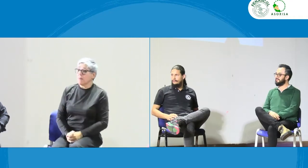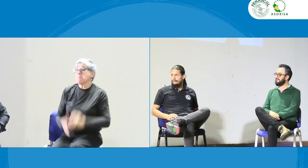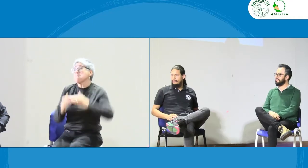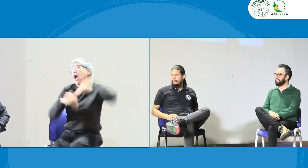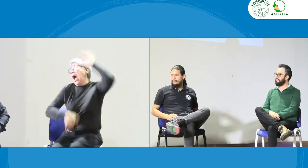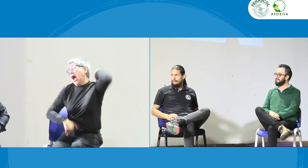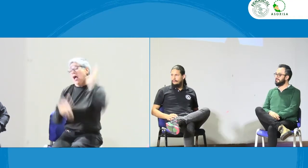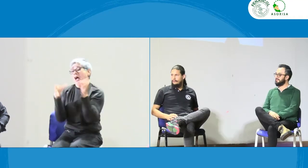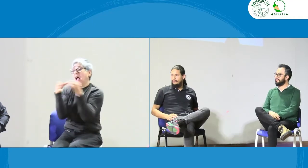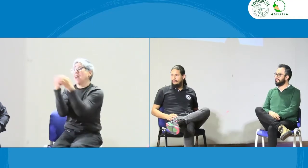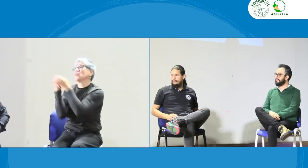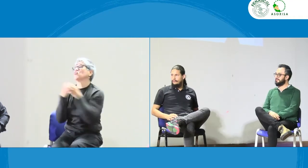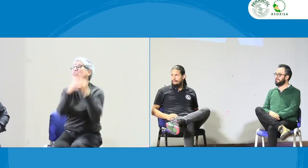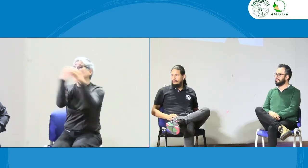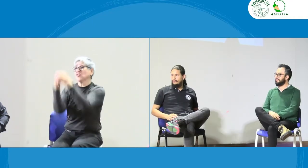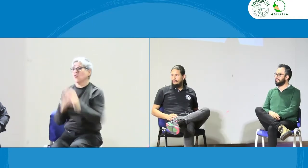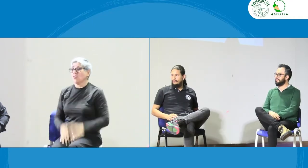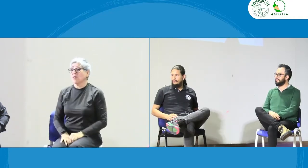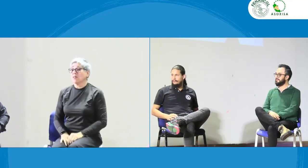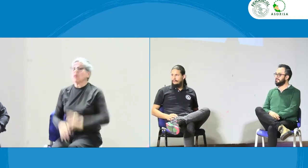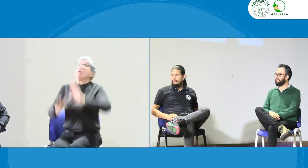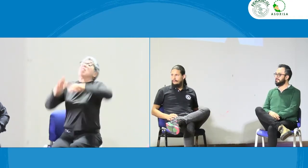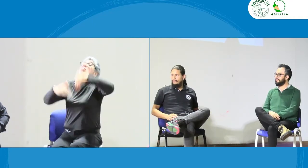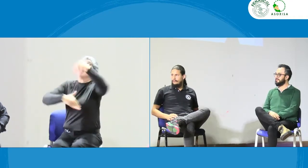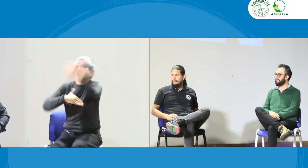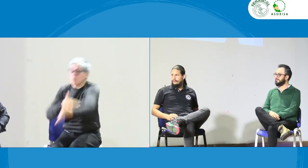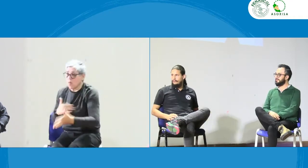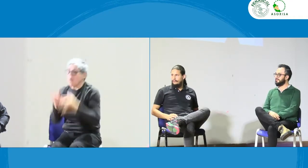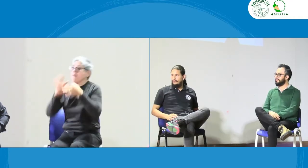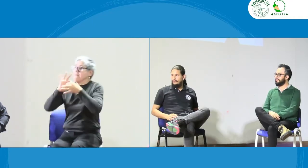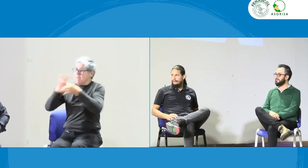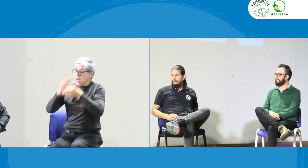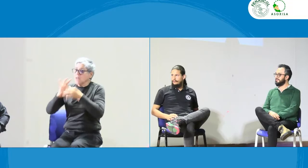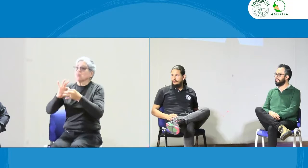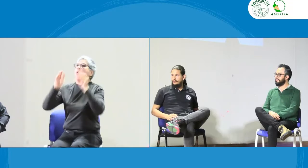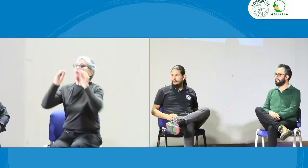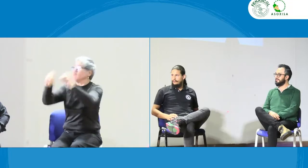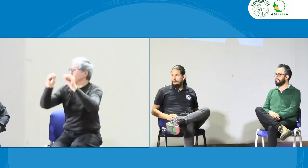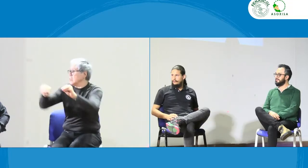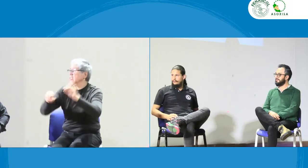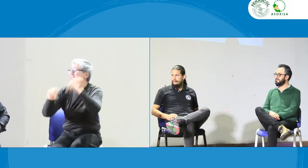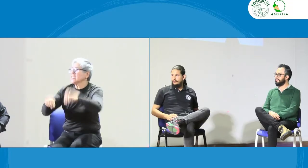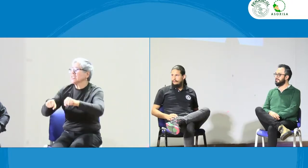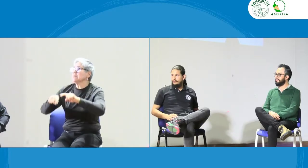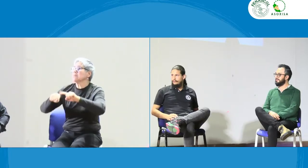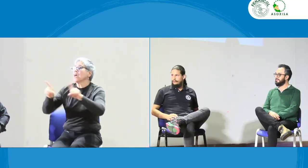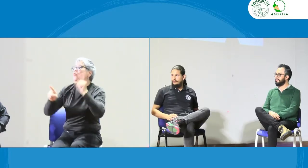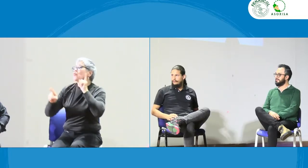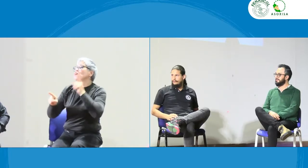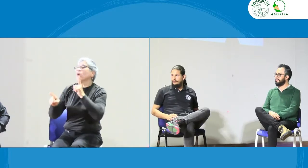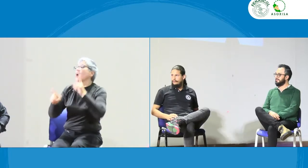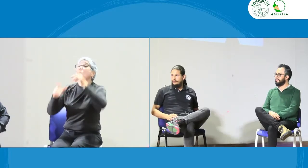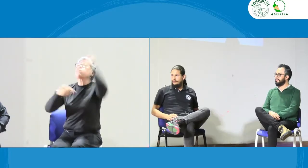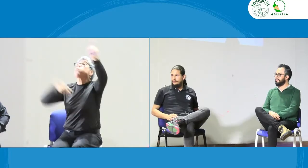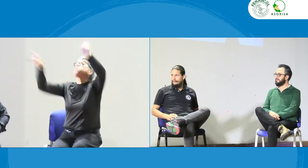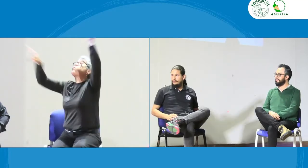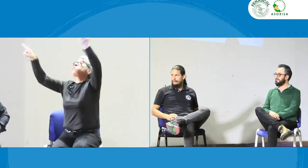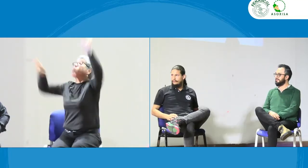las personas sordas adquieren el conocimiento? Generalmente en las asociaciones. En la escuela de hecho, formaciones, sí,